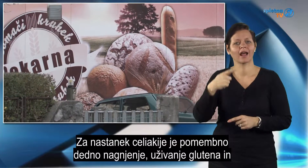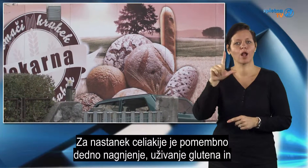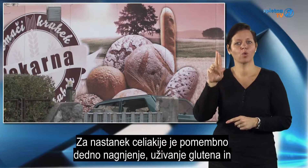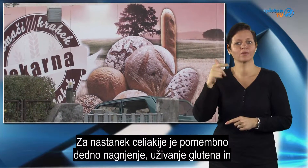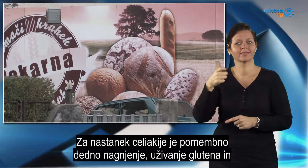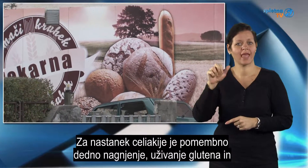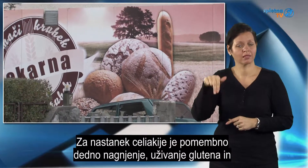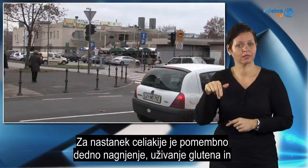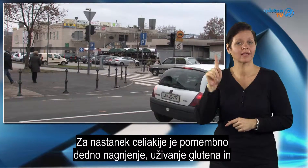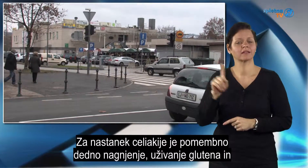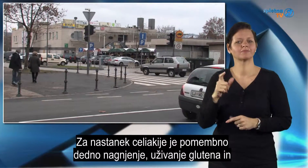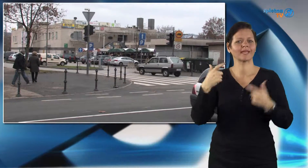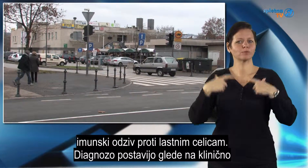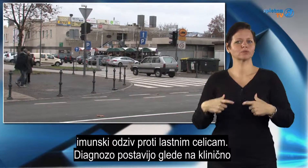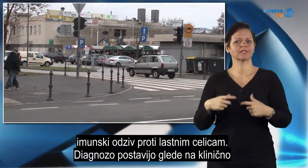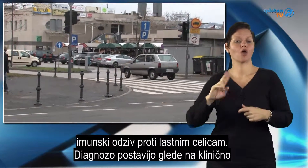lastnim celicam.